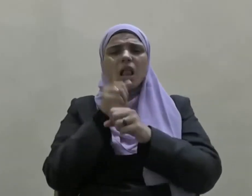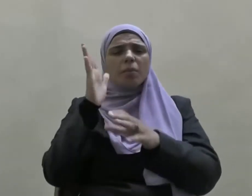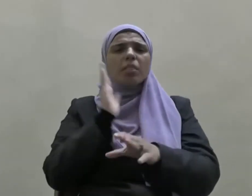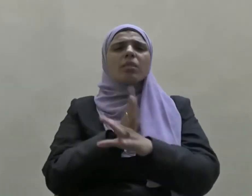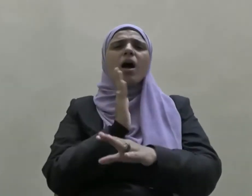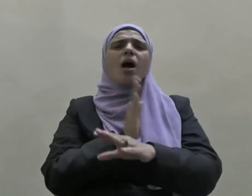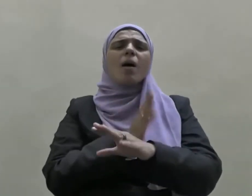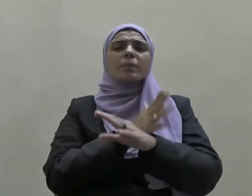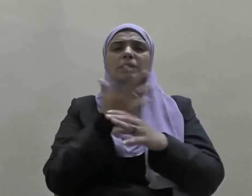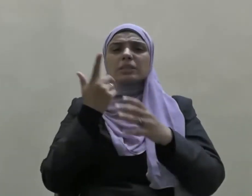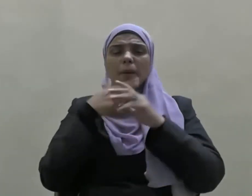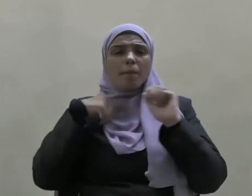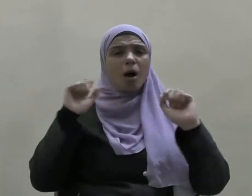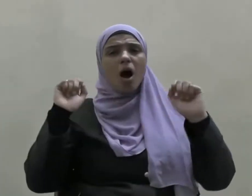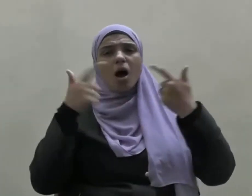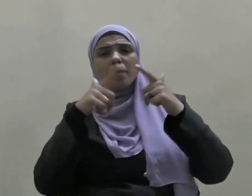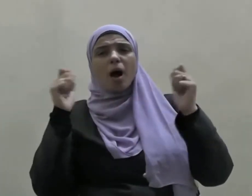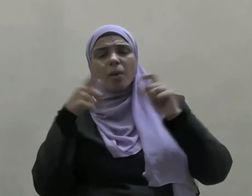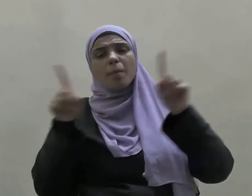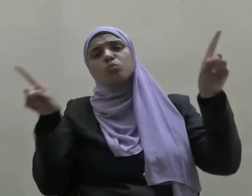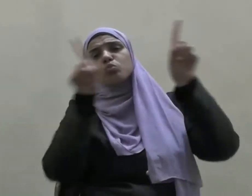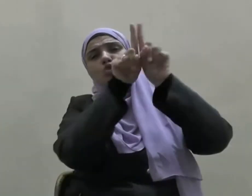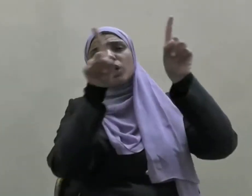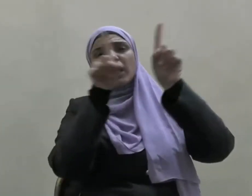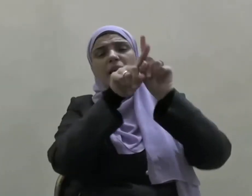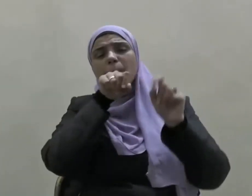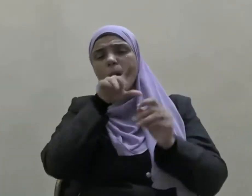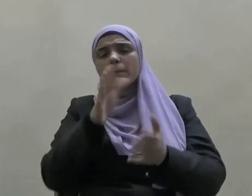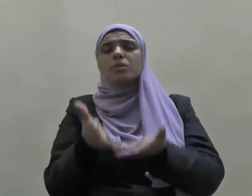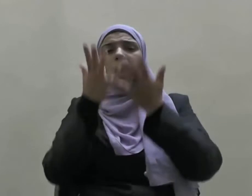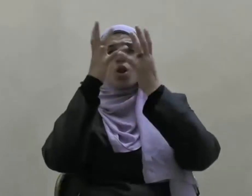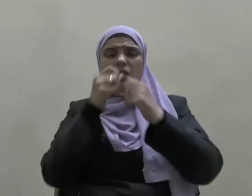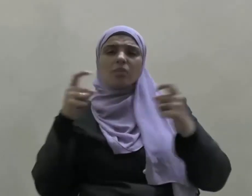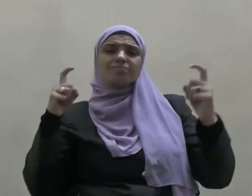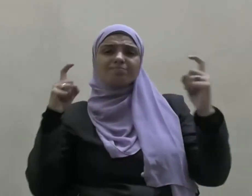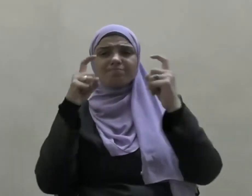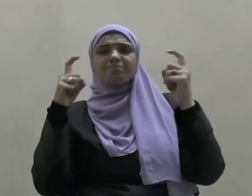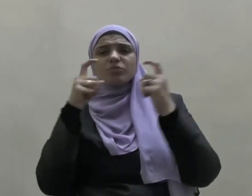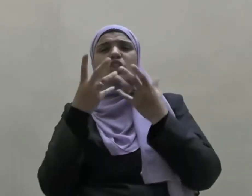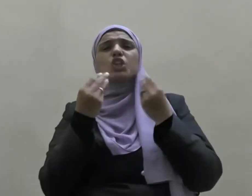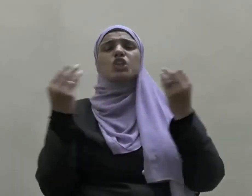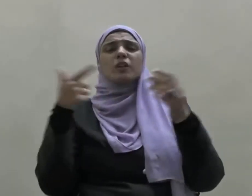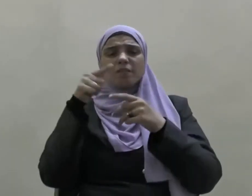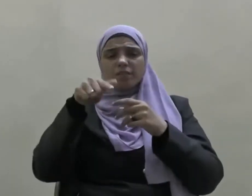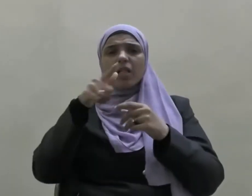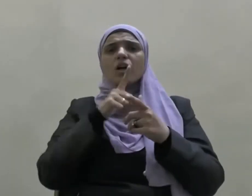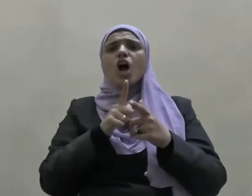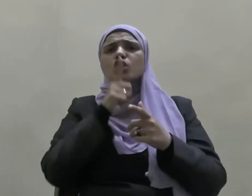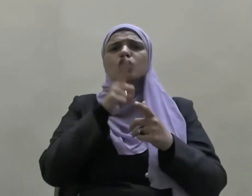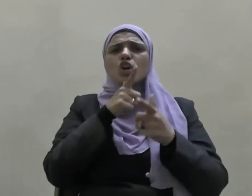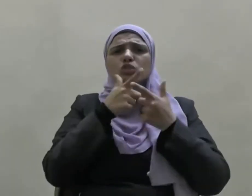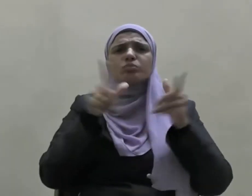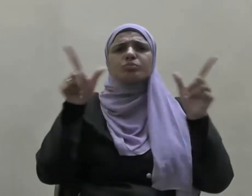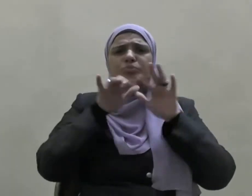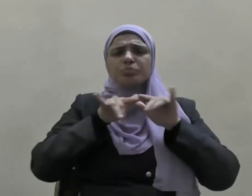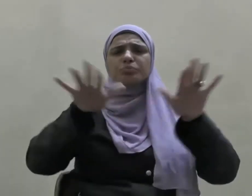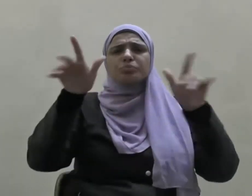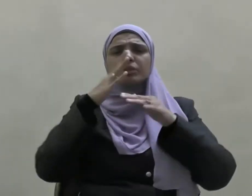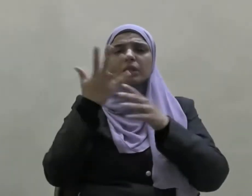وسلم فقد حارب المشركون النبي صلى الله عليه وسلم بترويج الشائعات